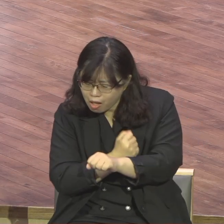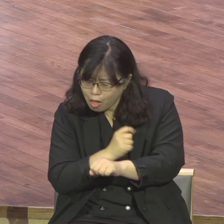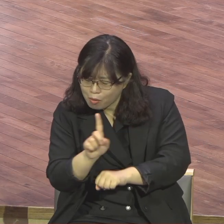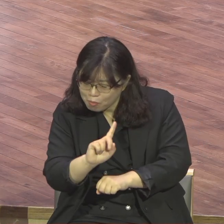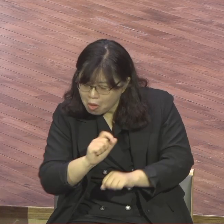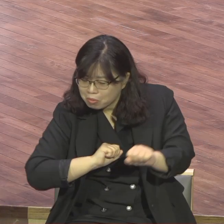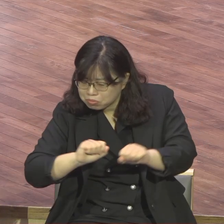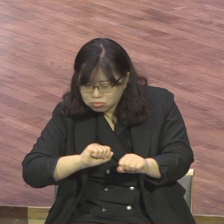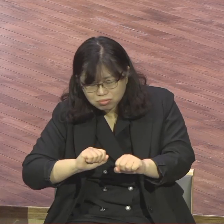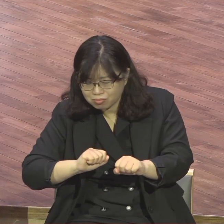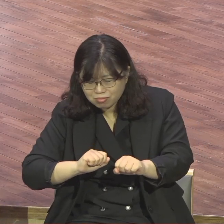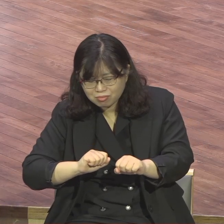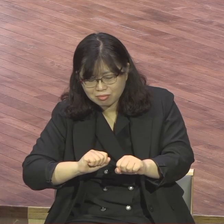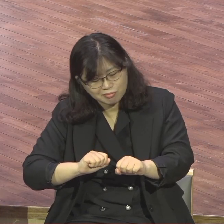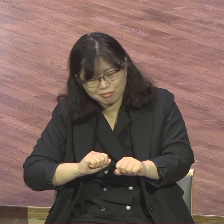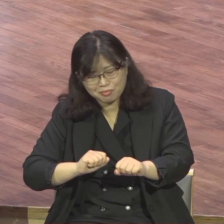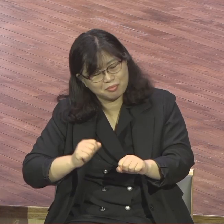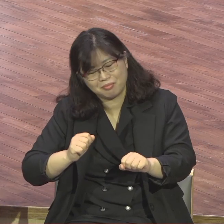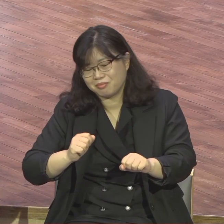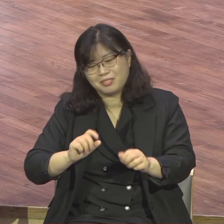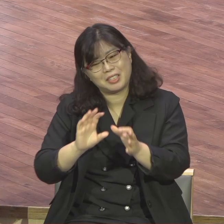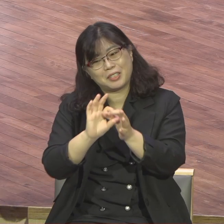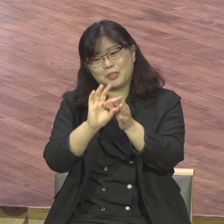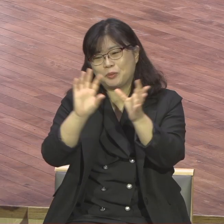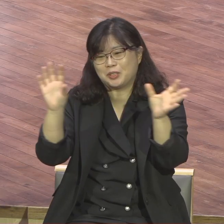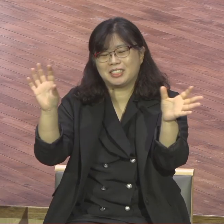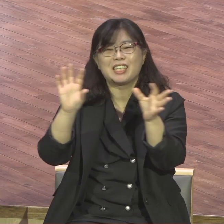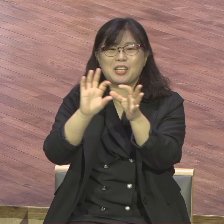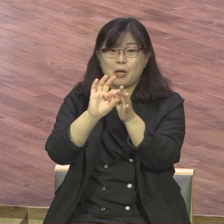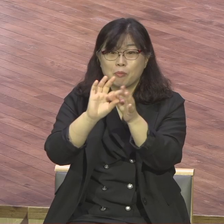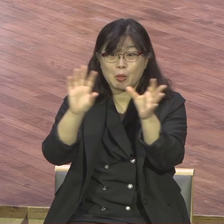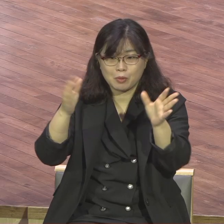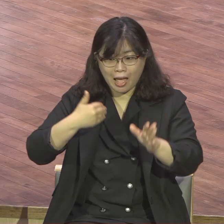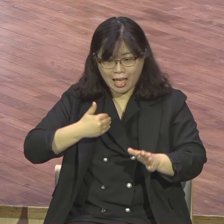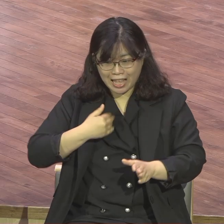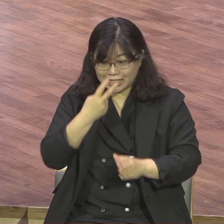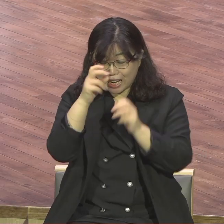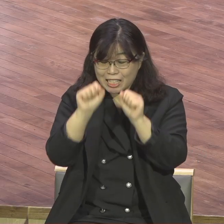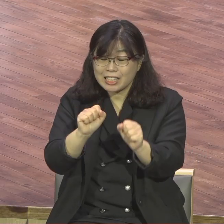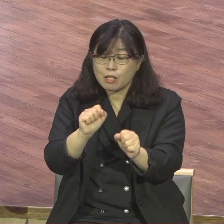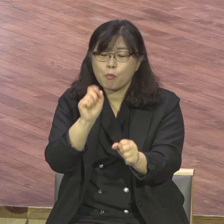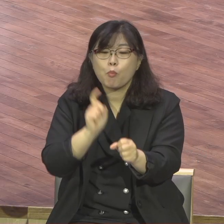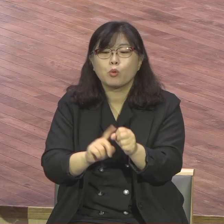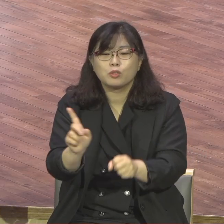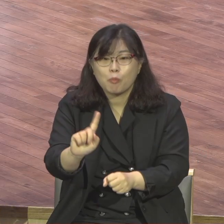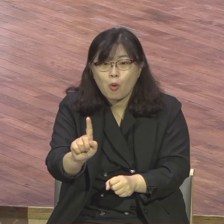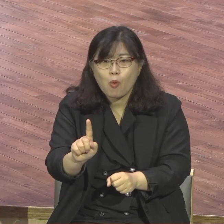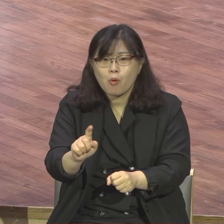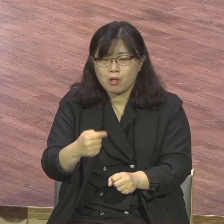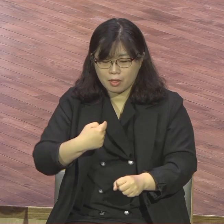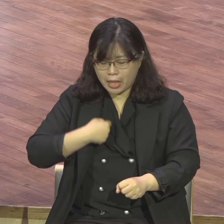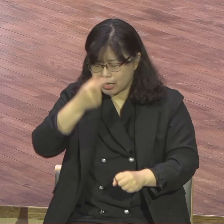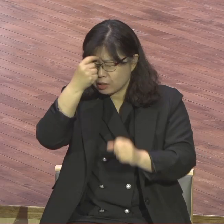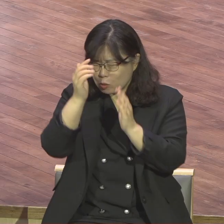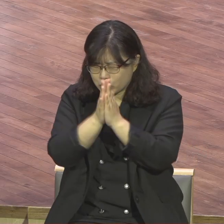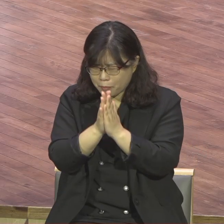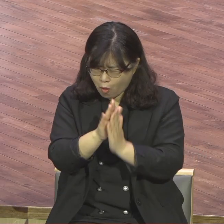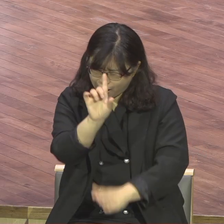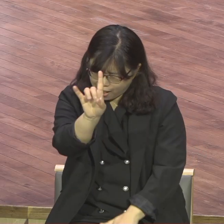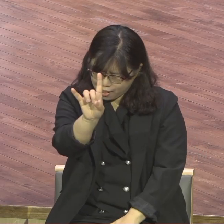사는 내용은 중요한 것이 아닙니다 왜 사느냐 여러분이 기도자목이 뭐냐 잘 먹고 잘 살고 행통하고